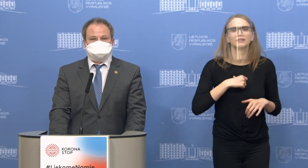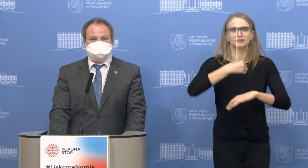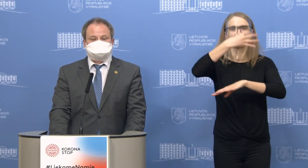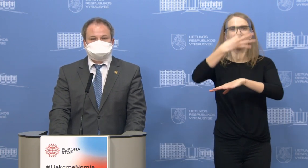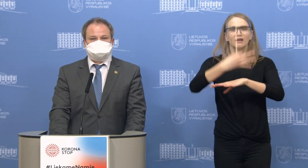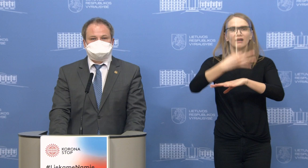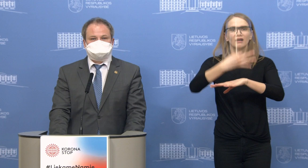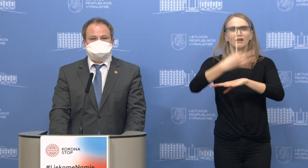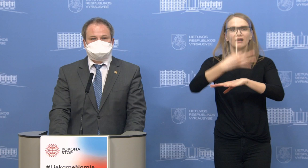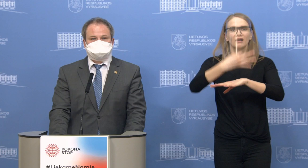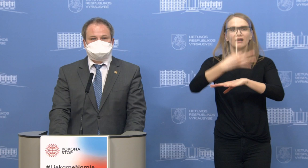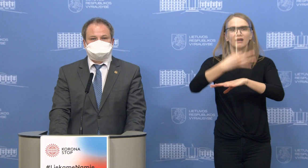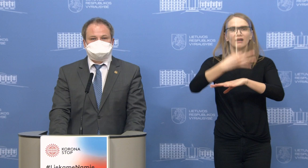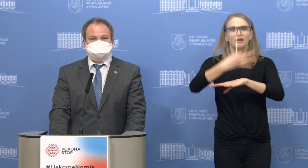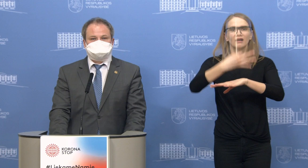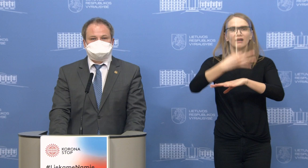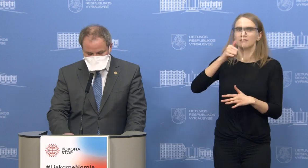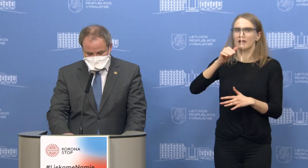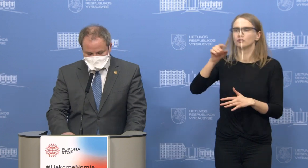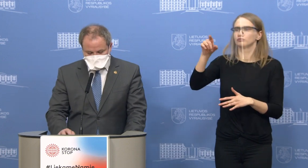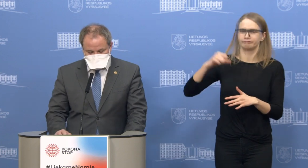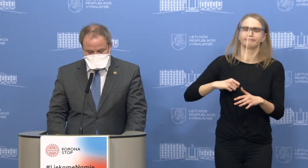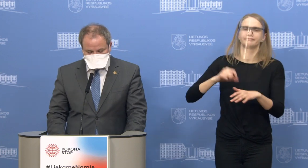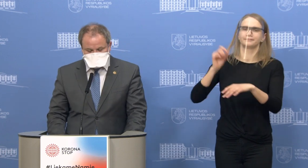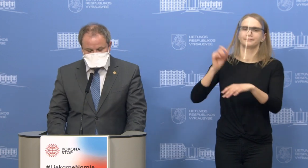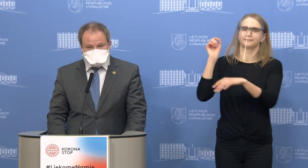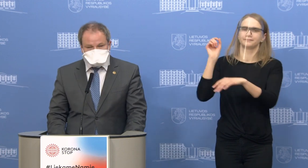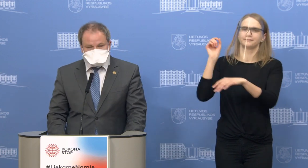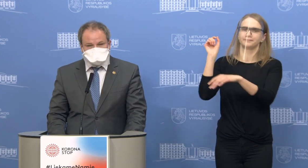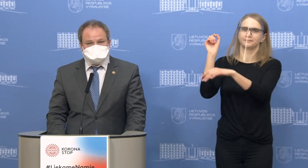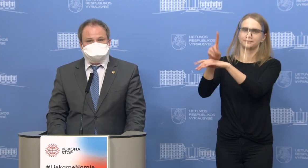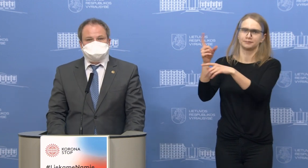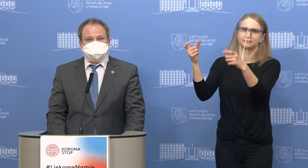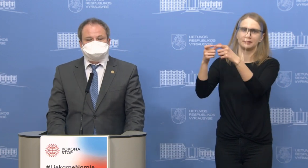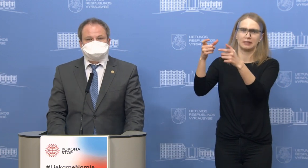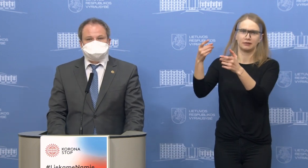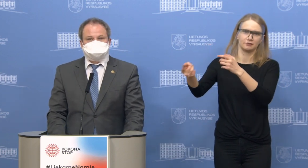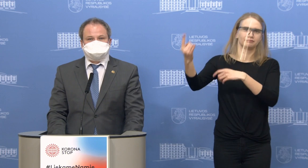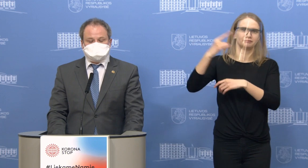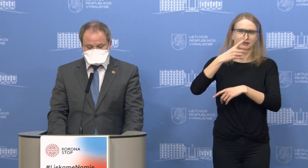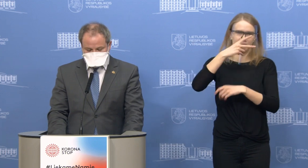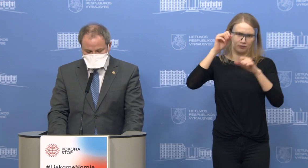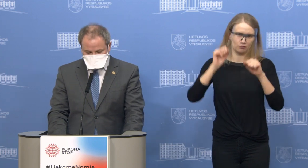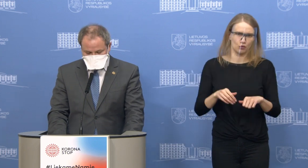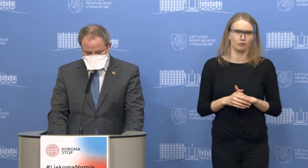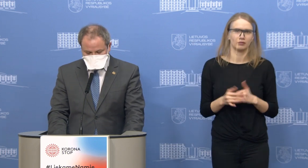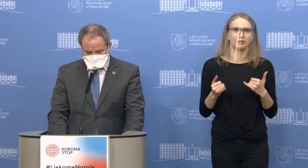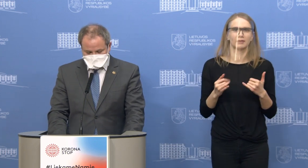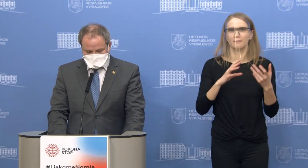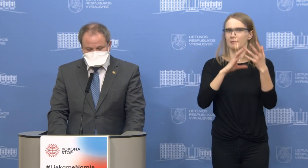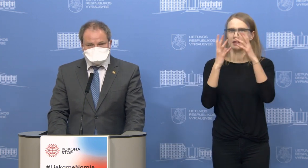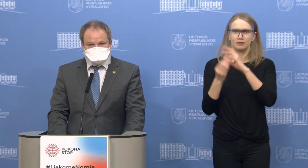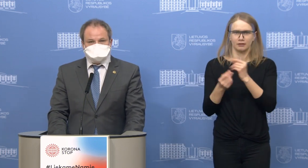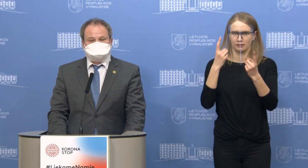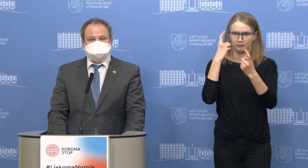jokio pagrindo jiem vykdyti. Ir bendra informacija, kaip jau nekarta buvo sakyta,